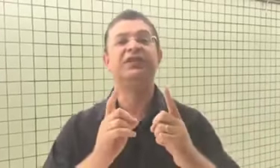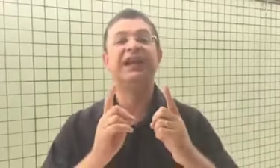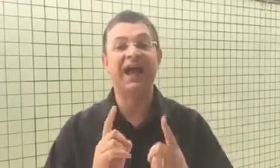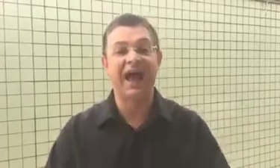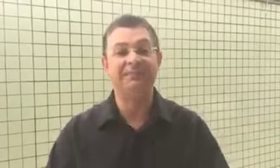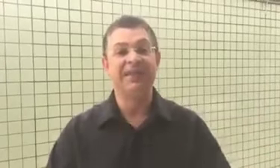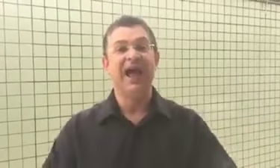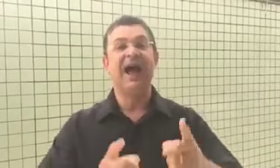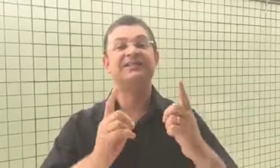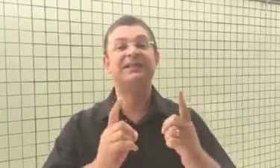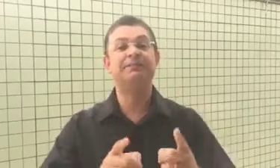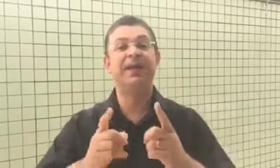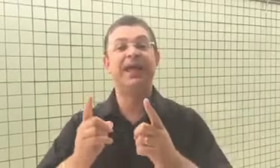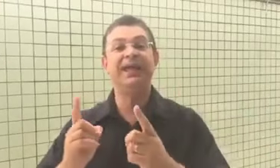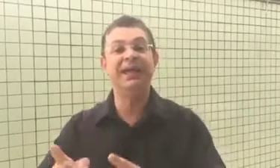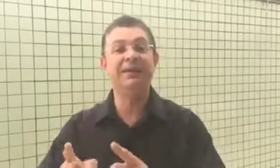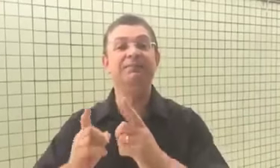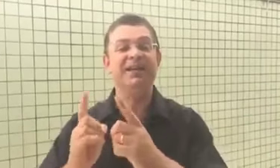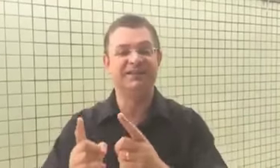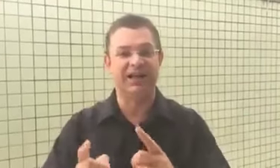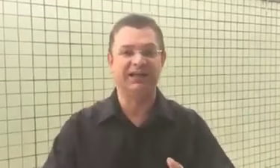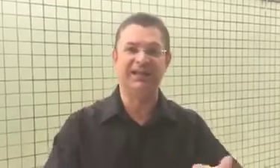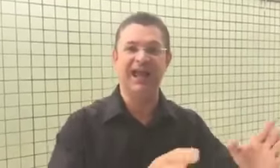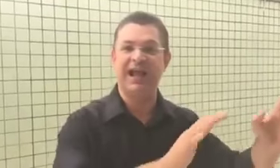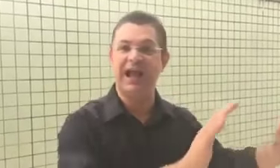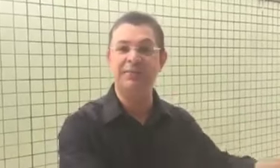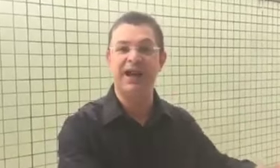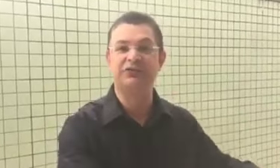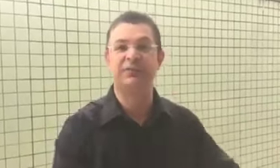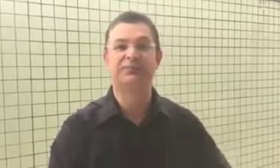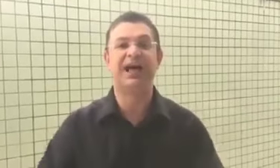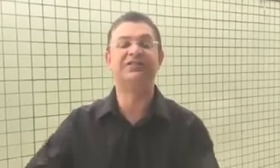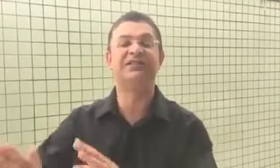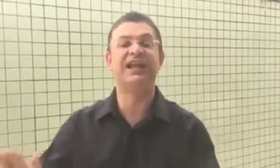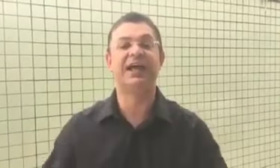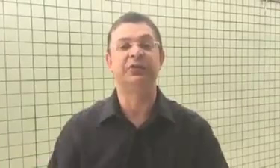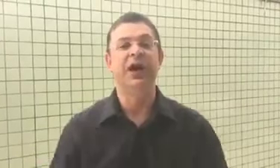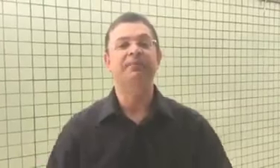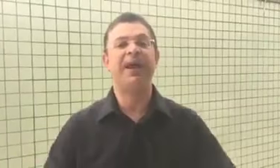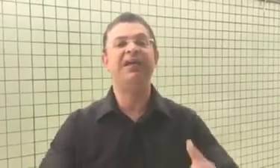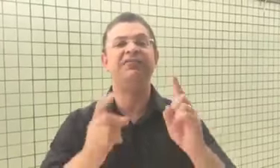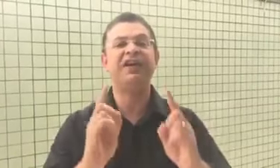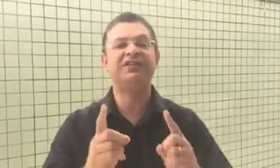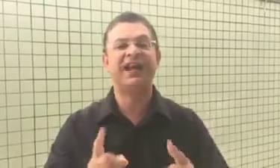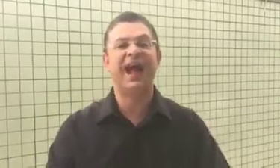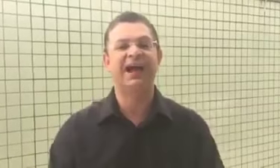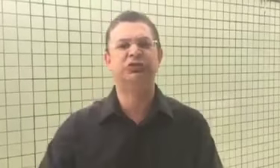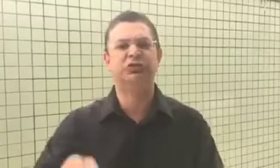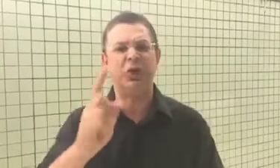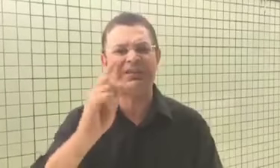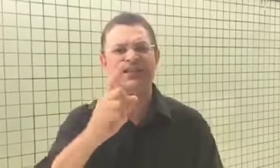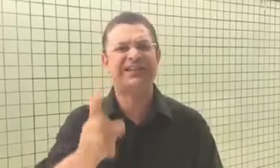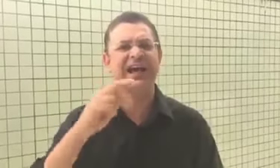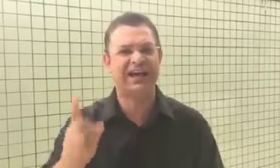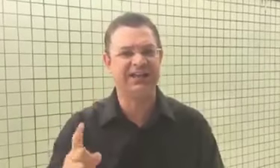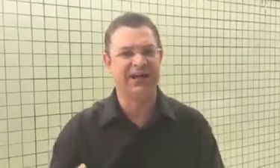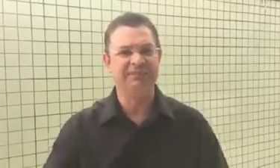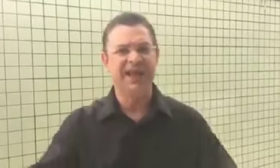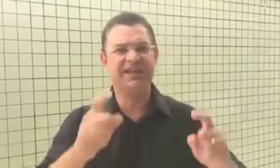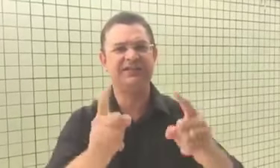criar a CPI Mista, que é Câmara dos Deputados e Senado, para investigar toda essa grana, esses